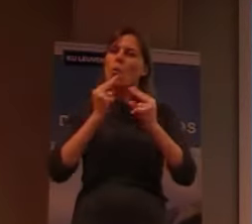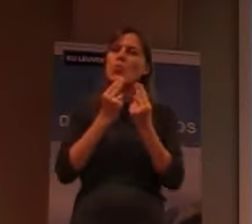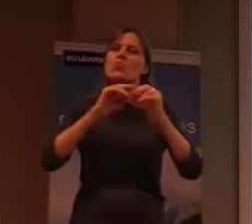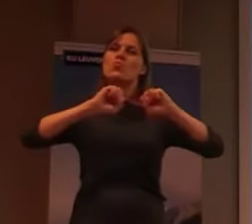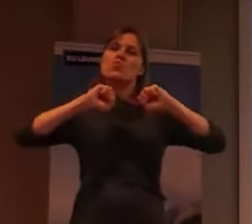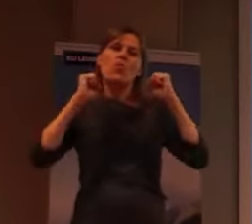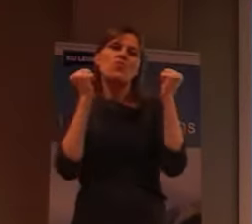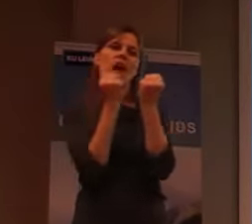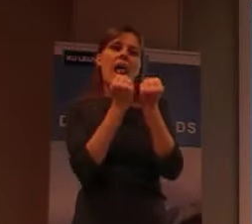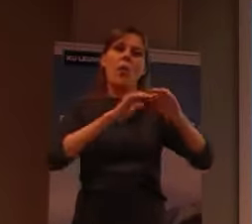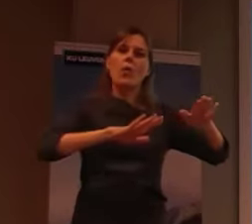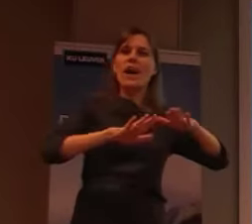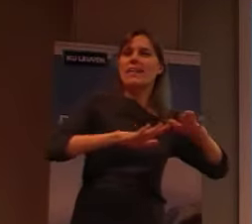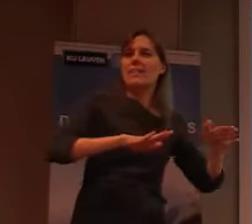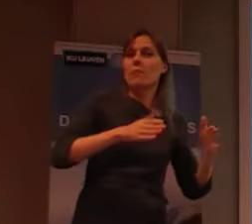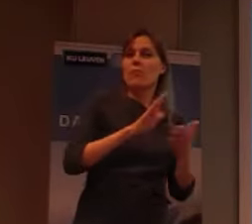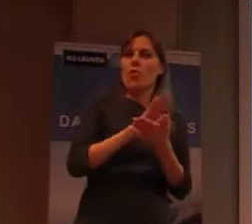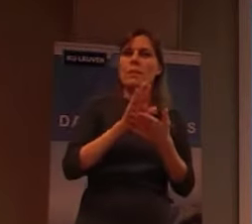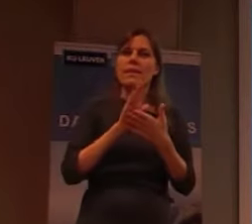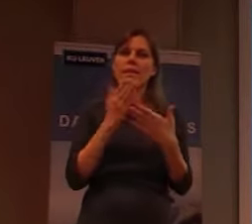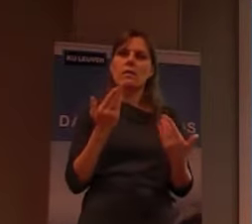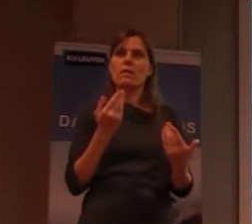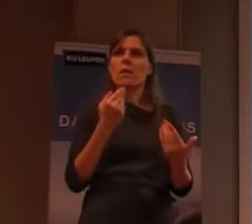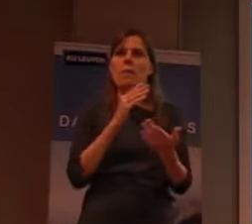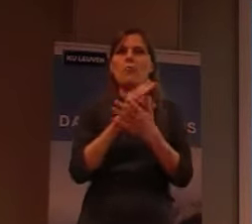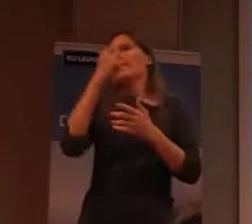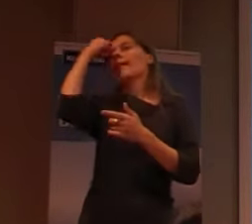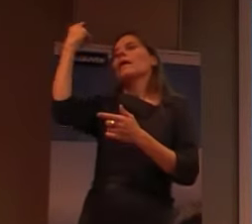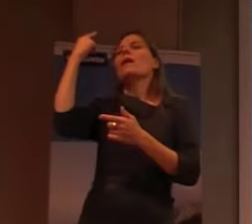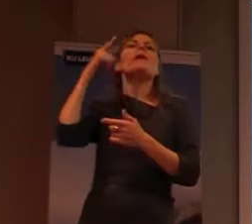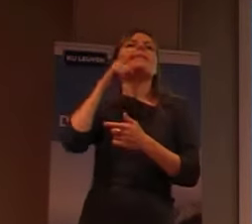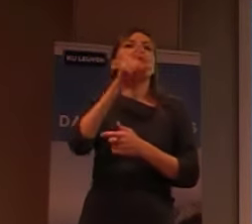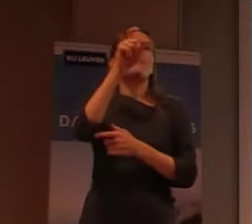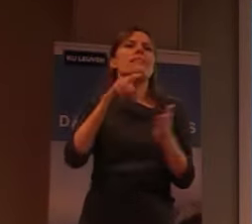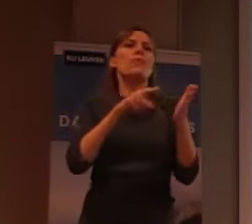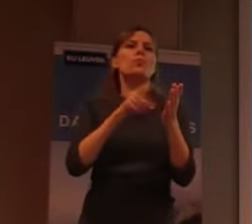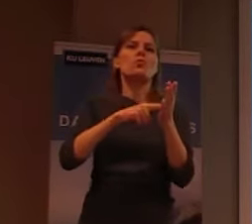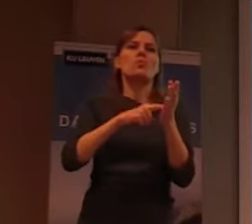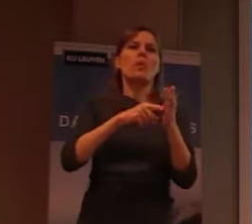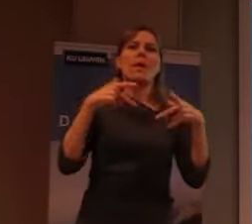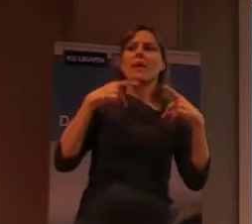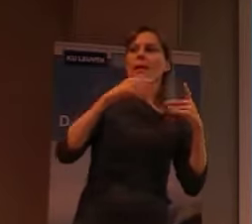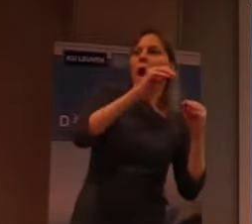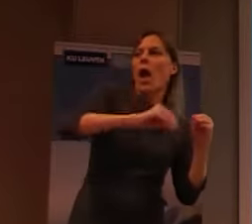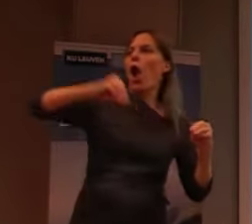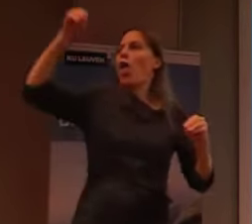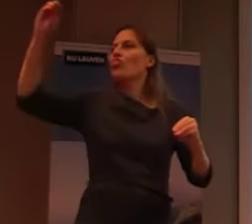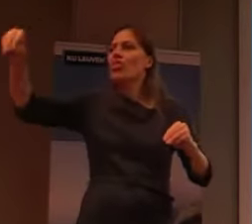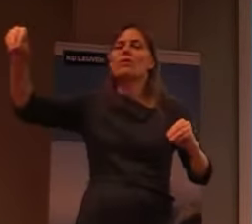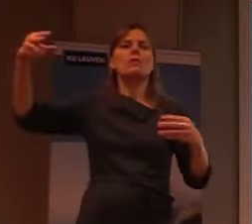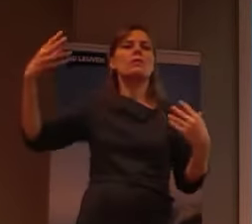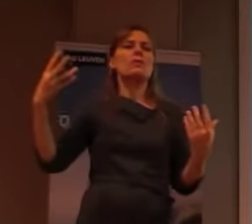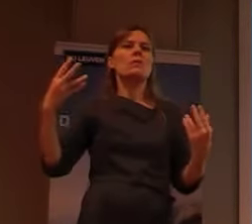georganiseerd wordt, als je ooit, tot een beslissing komt, van, dat zijn mensen, die uit de maatschappij, moeten gezet worden, en die moeten apart gezet worden,